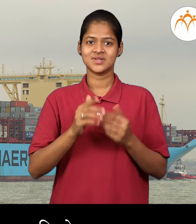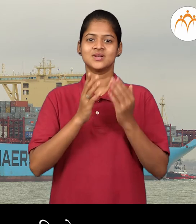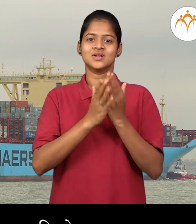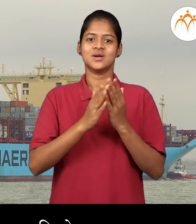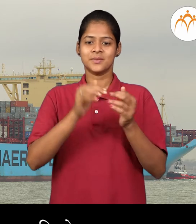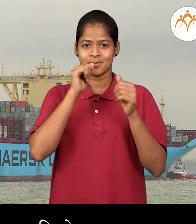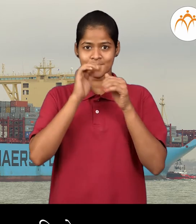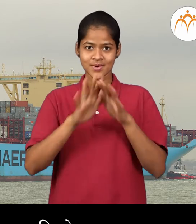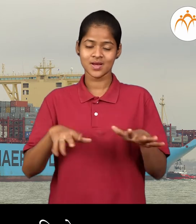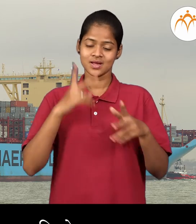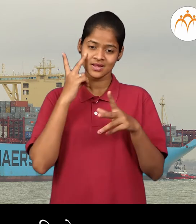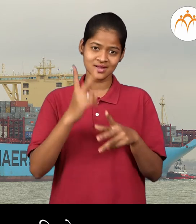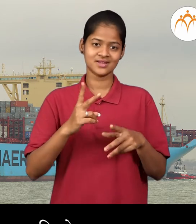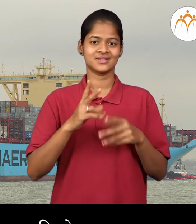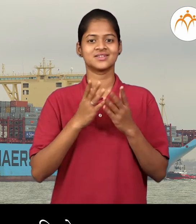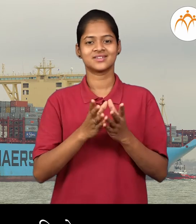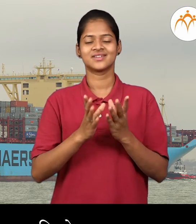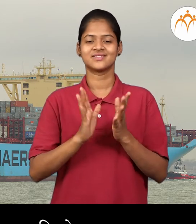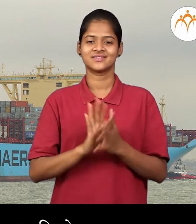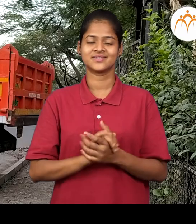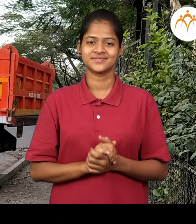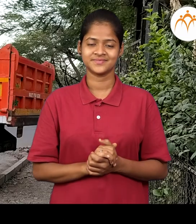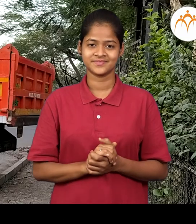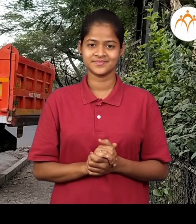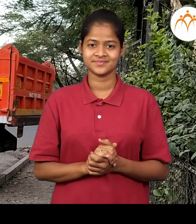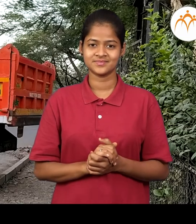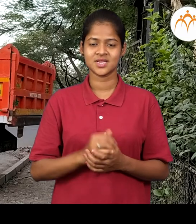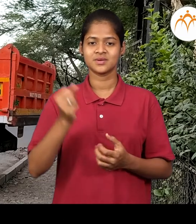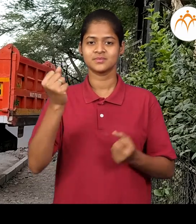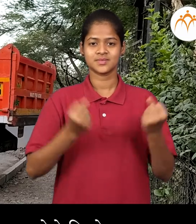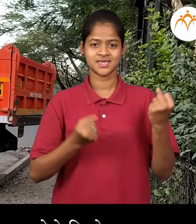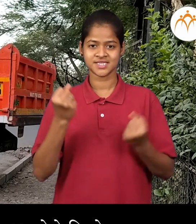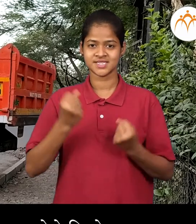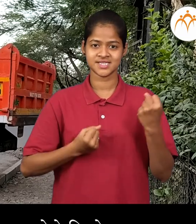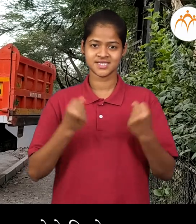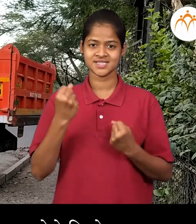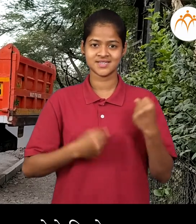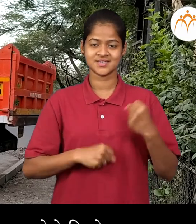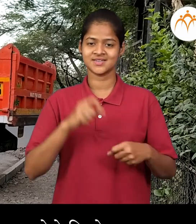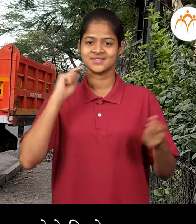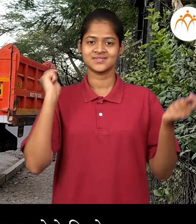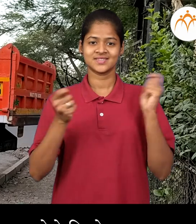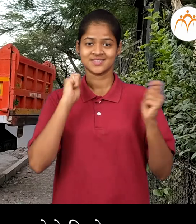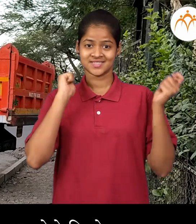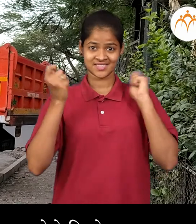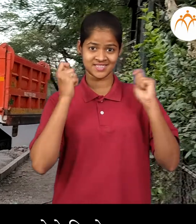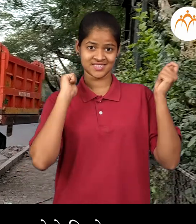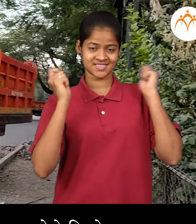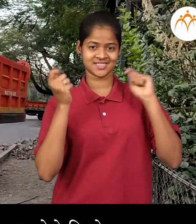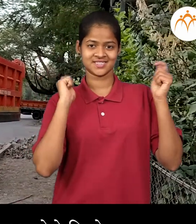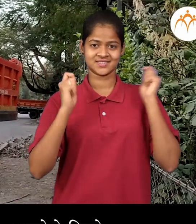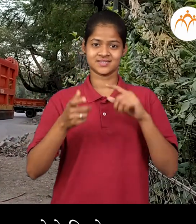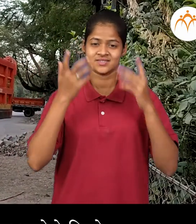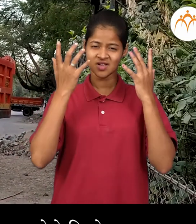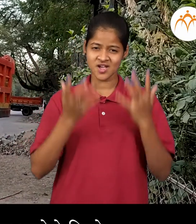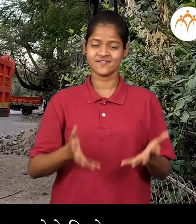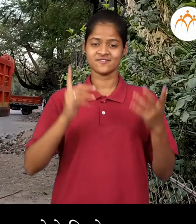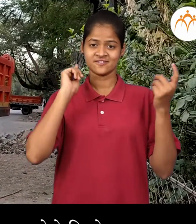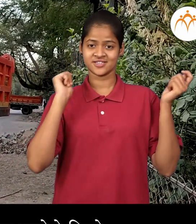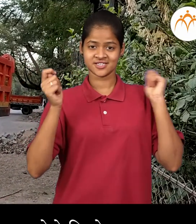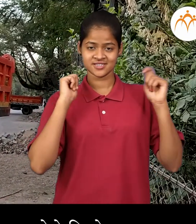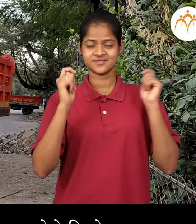समुद्रात दिस्ते ट्रक, ट्रक मधे खूप जड सामान